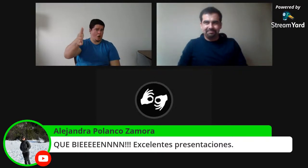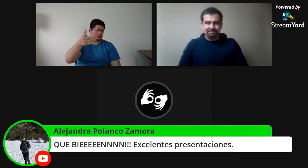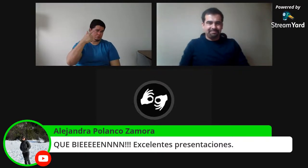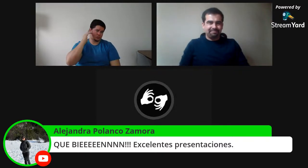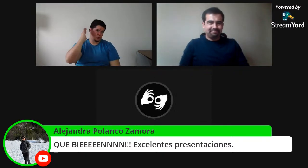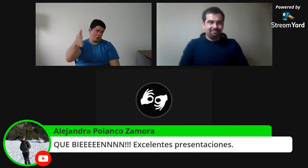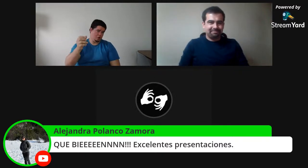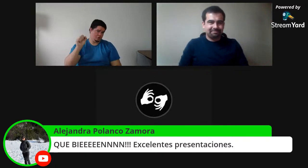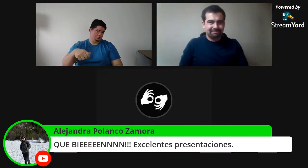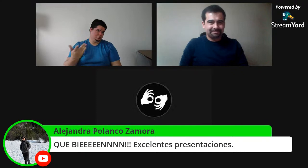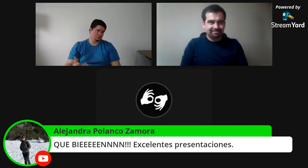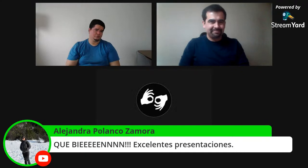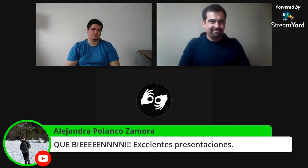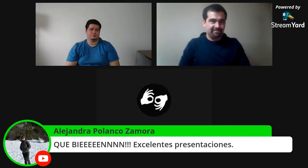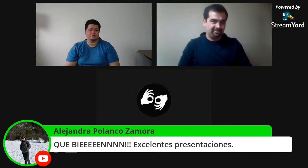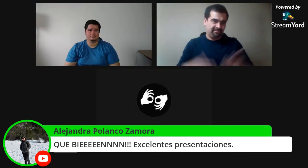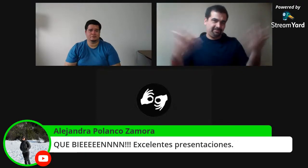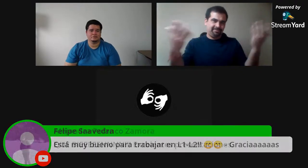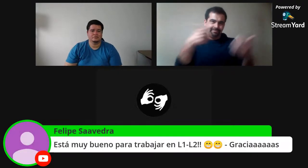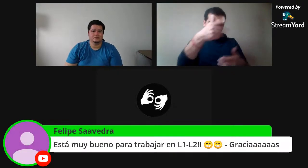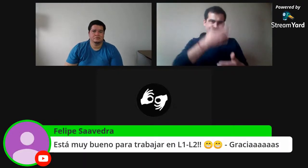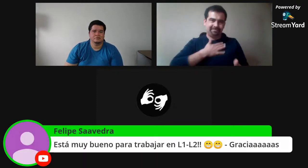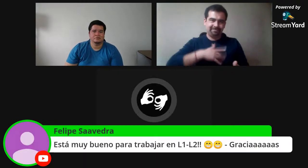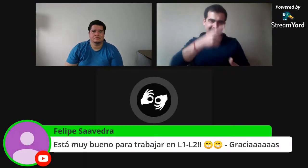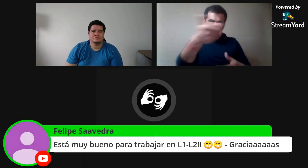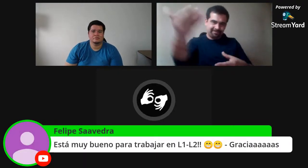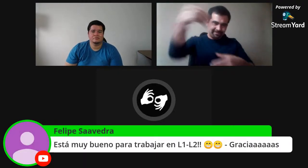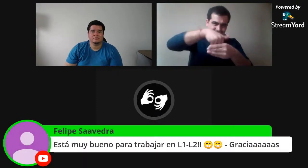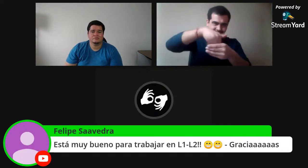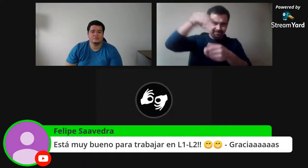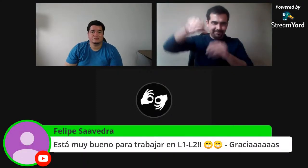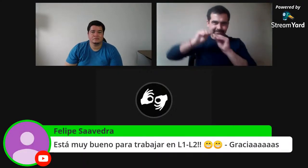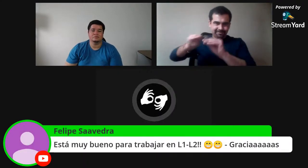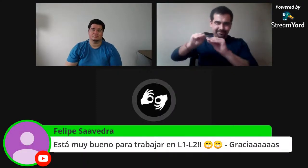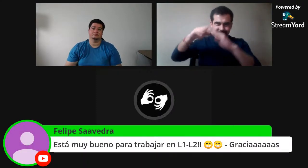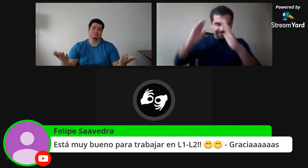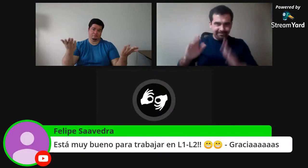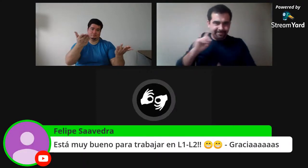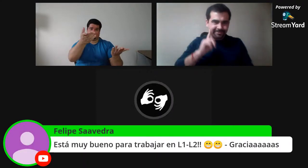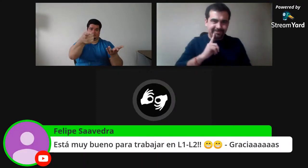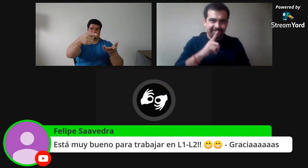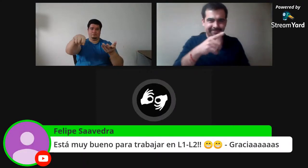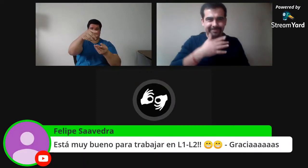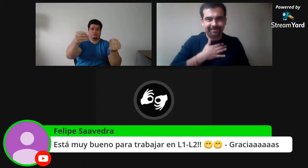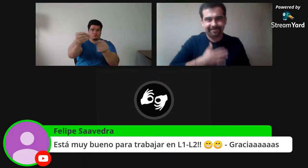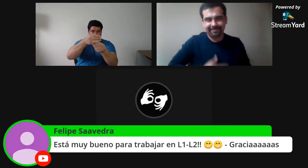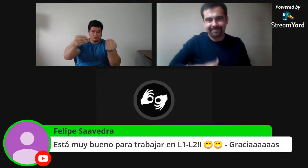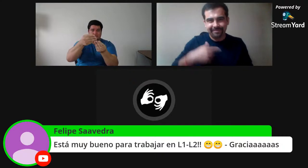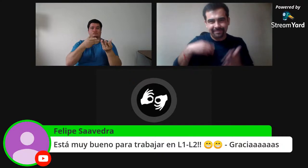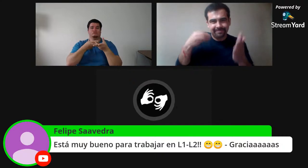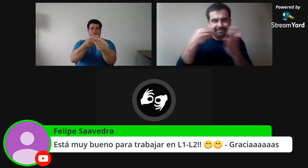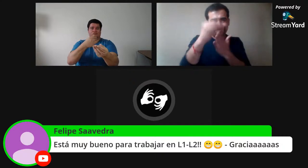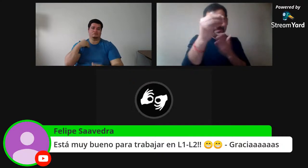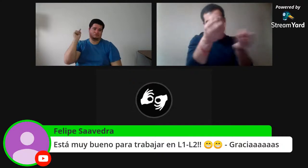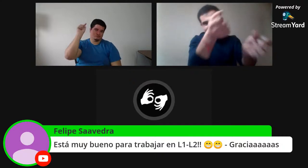profesora también de sordos. Bueno, yo podría ir. Sí, si tú quieres, puede ir a la escuela a ver cómo